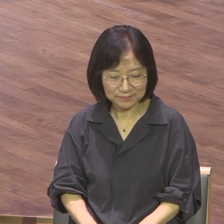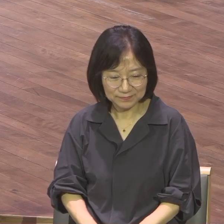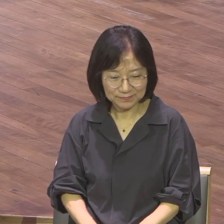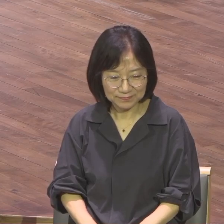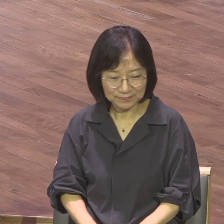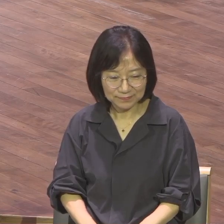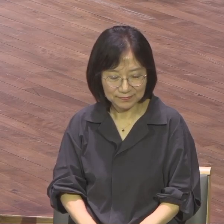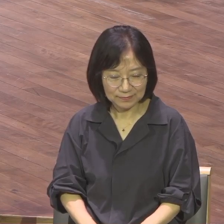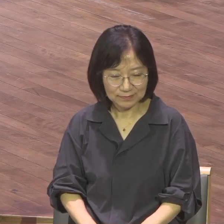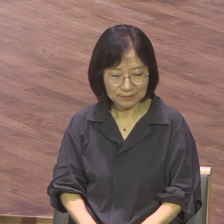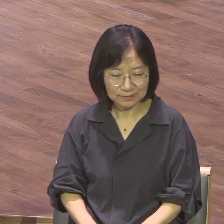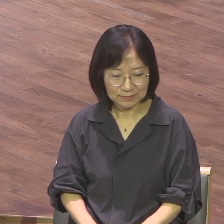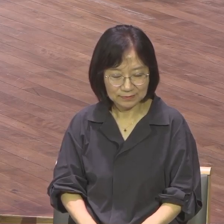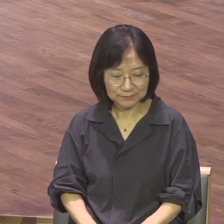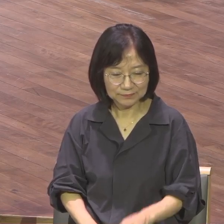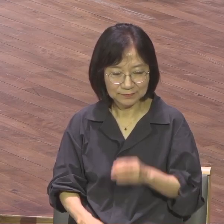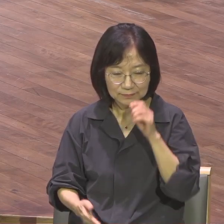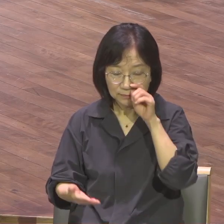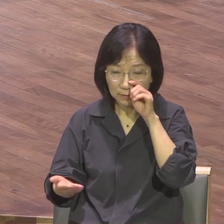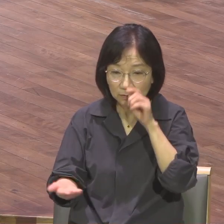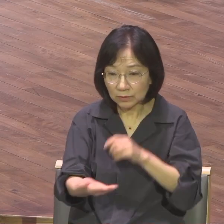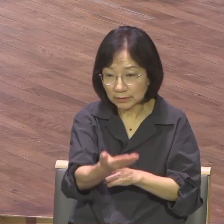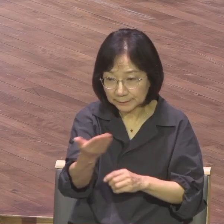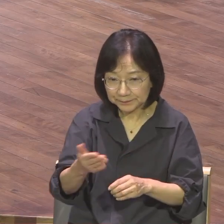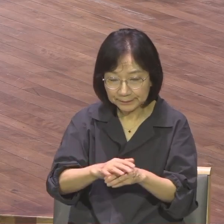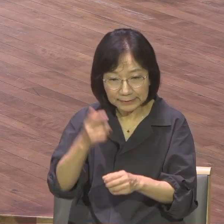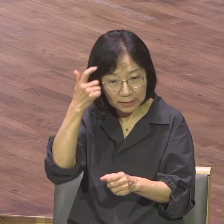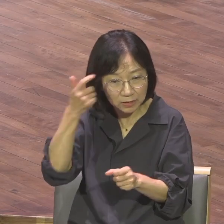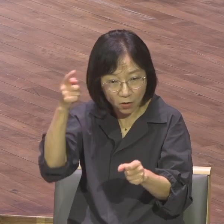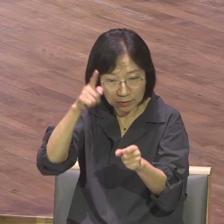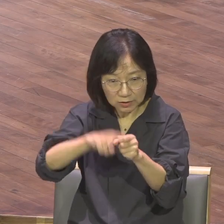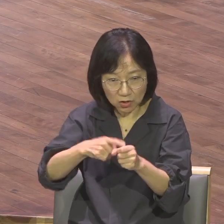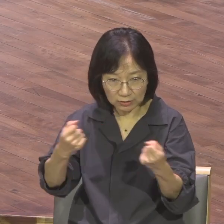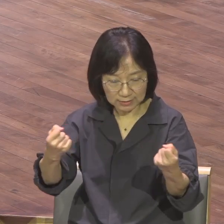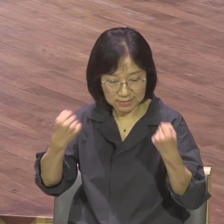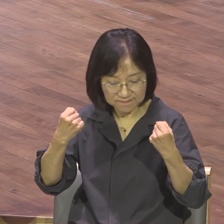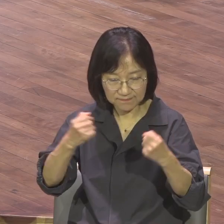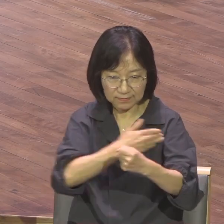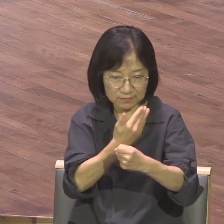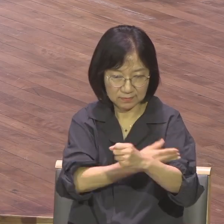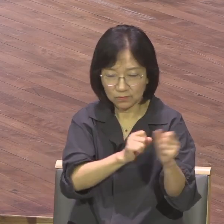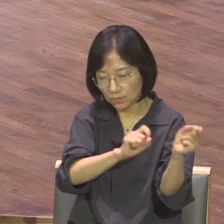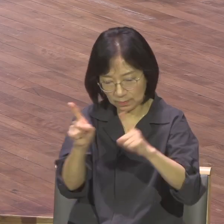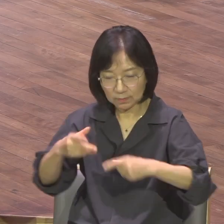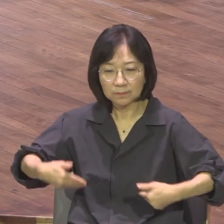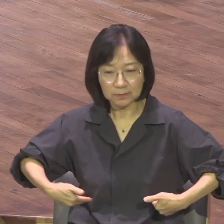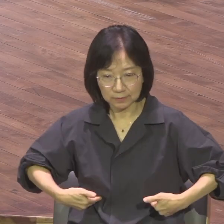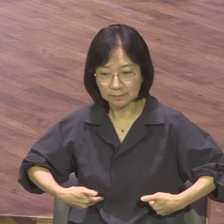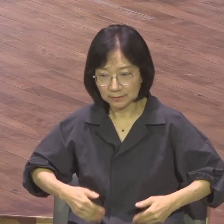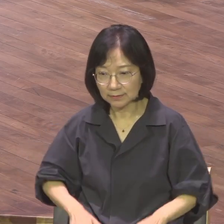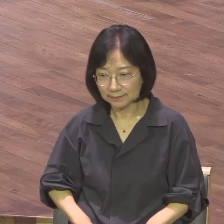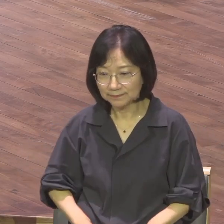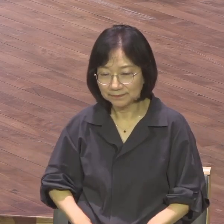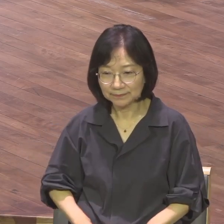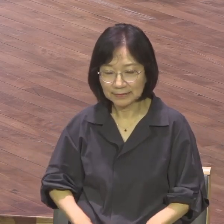여러분들은 영적인 힘과 능력을 회복해야 됩니다 지금부터 모든 생각을 기도로 바꾸세요